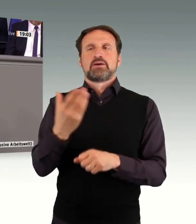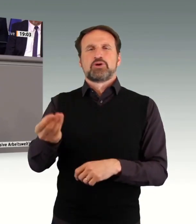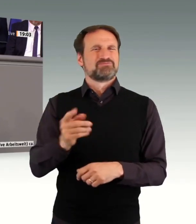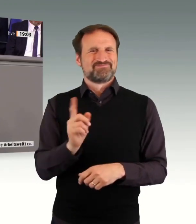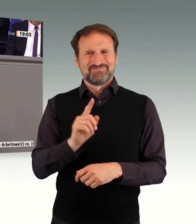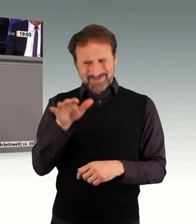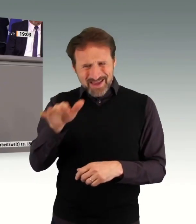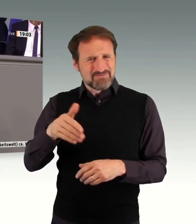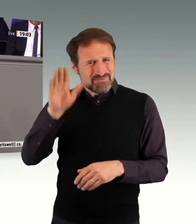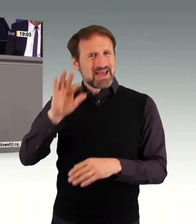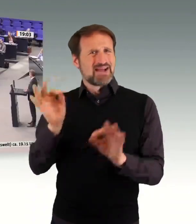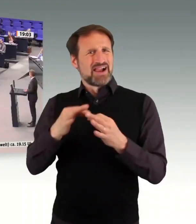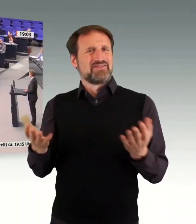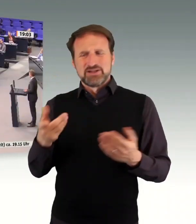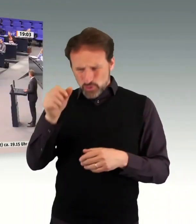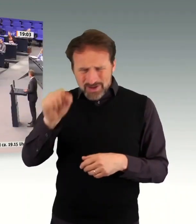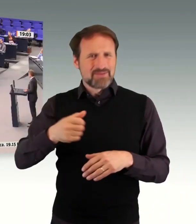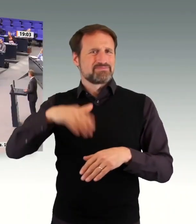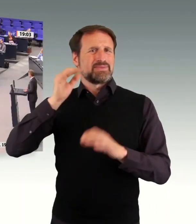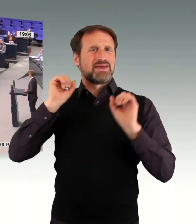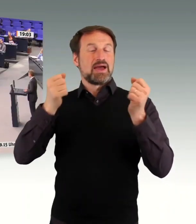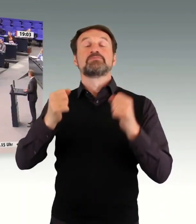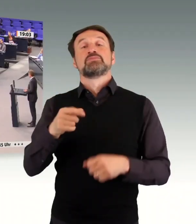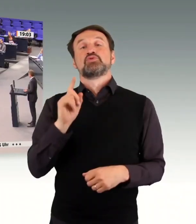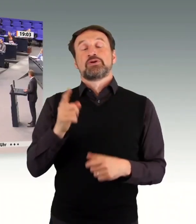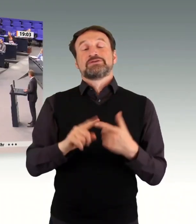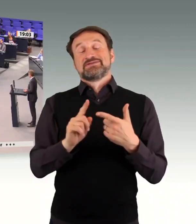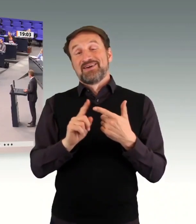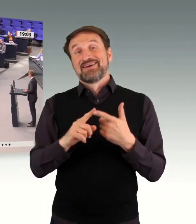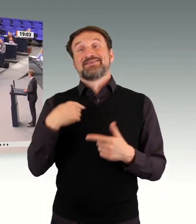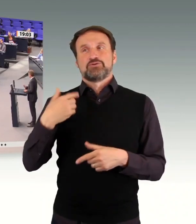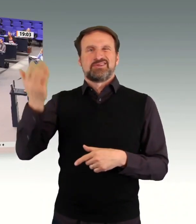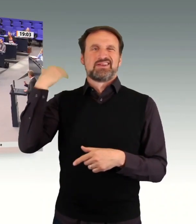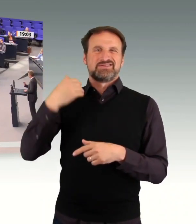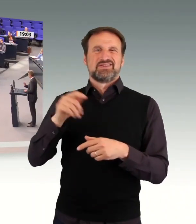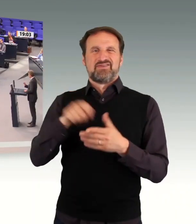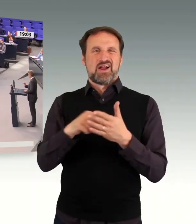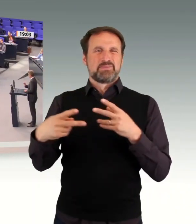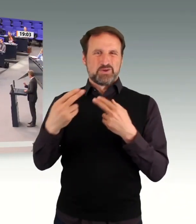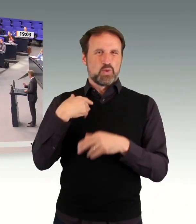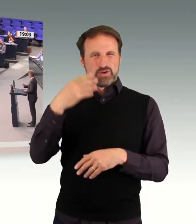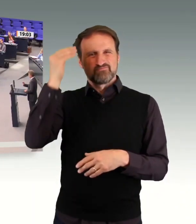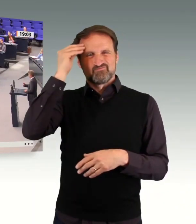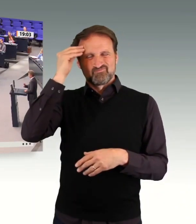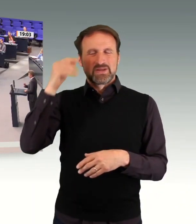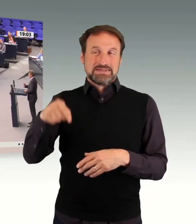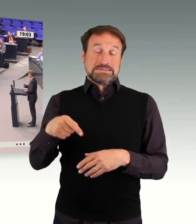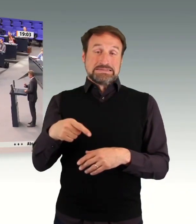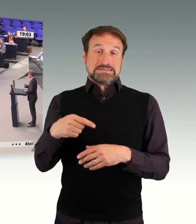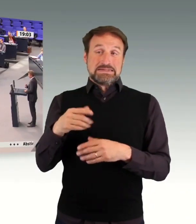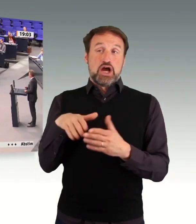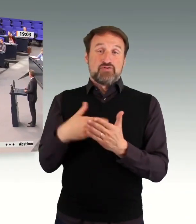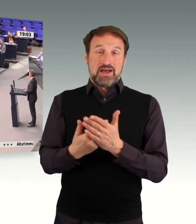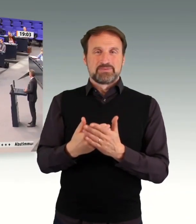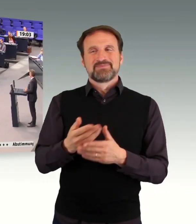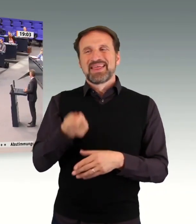ein Päckchen, das wir gemeinsam aus der 19. Wahlperiode mitgenommen haben, das Werkstattentgelt so reformieren, dass es erstens nicht